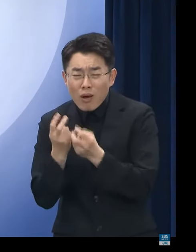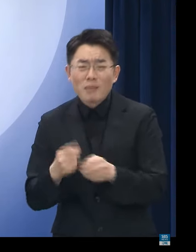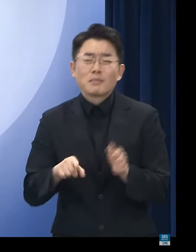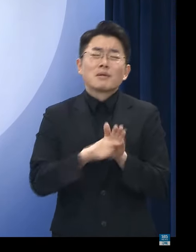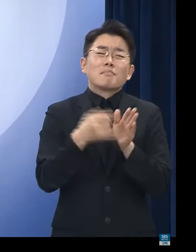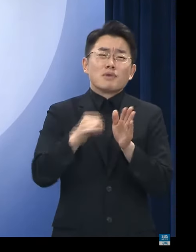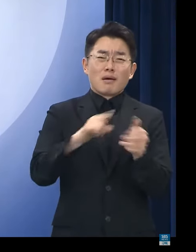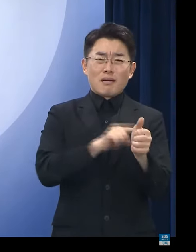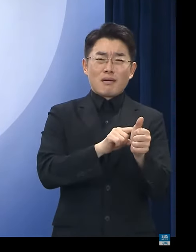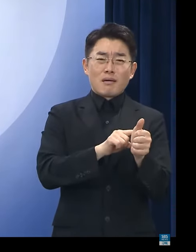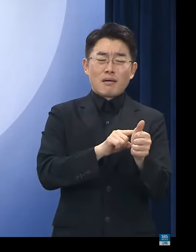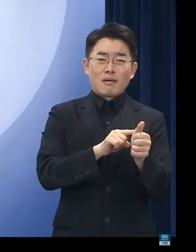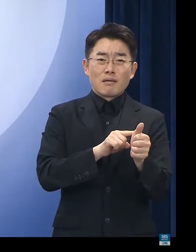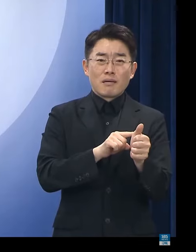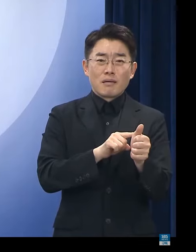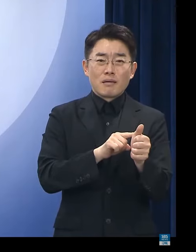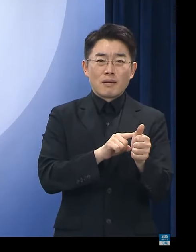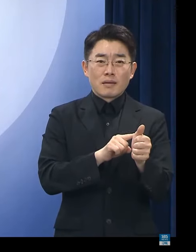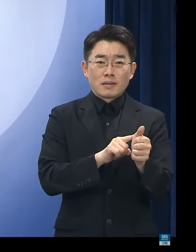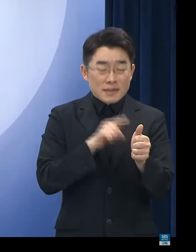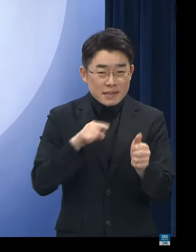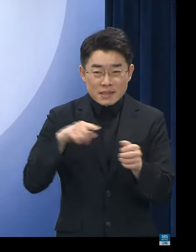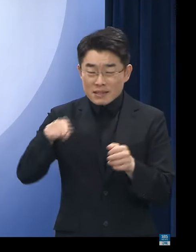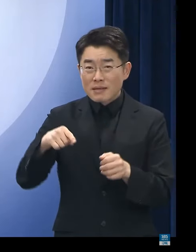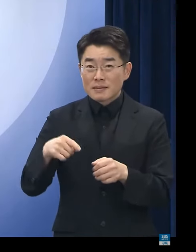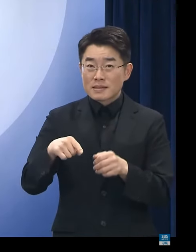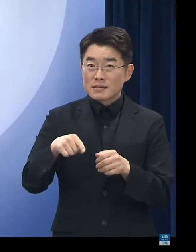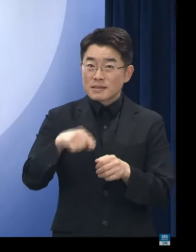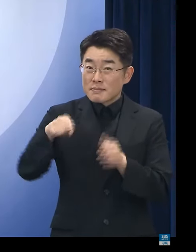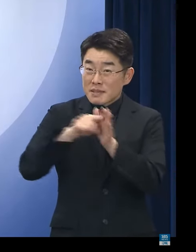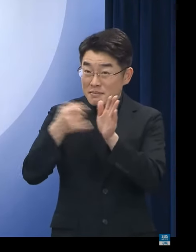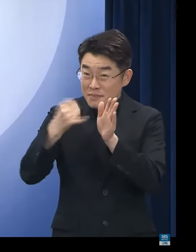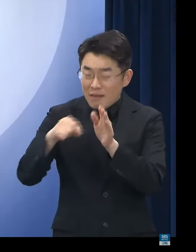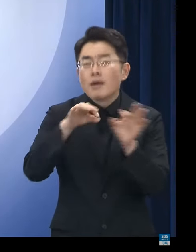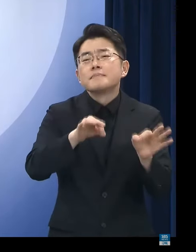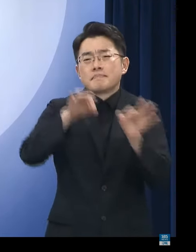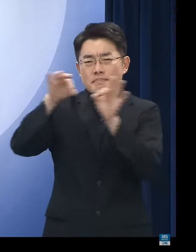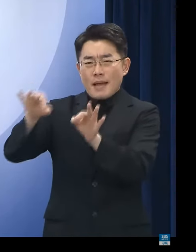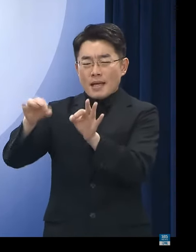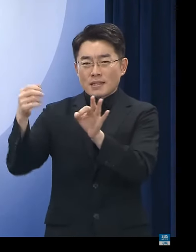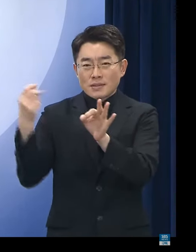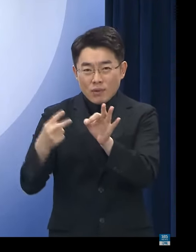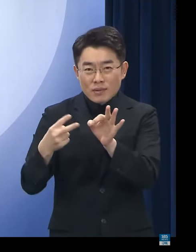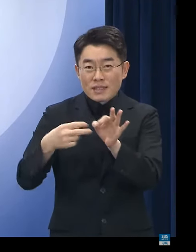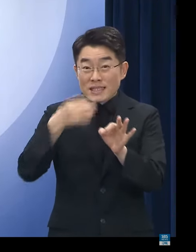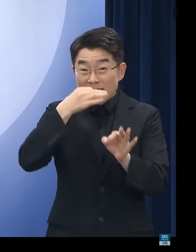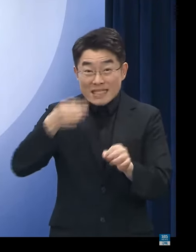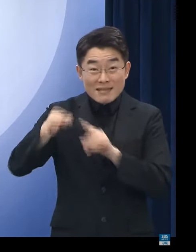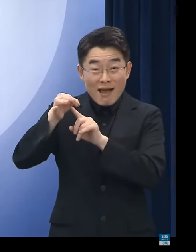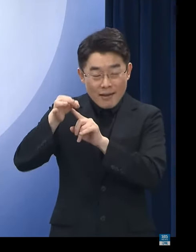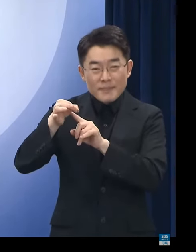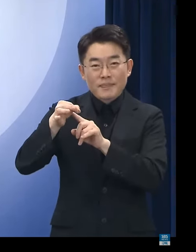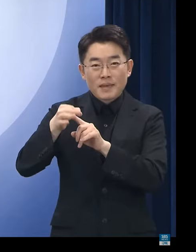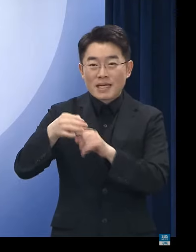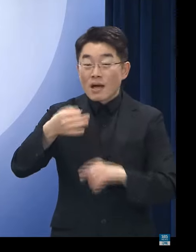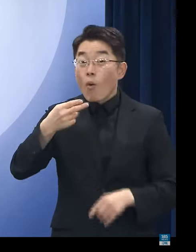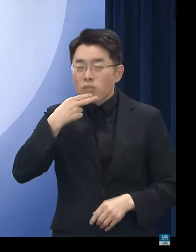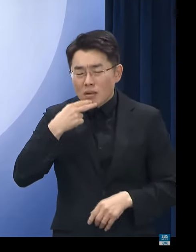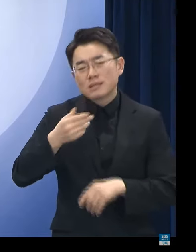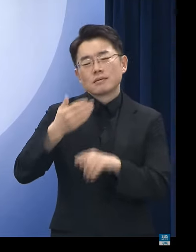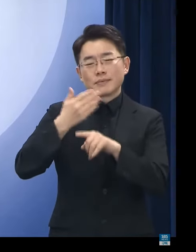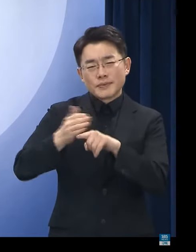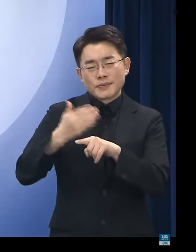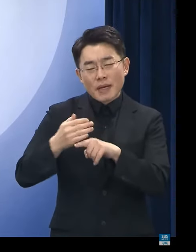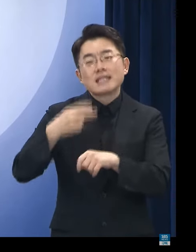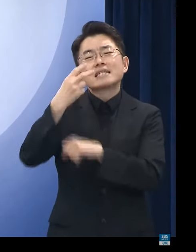처한 피해자들을 위해 신용정보에 대한 등록 유예와 20년 무이자 분할 상환 등을 지원하고